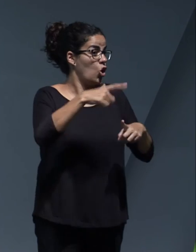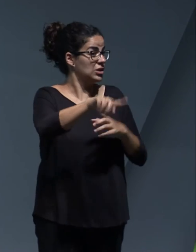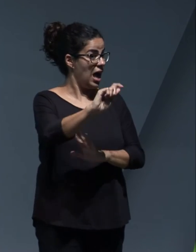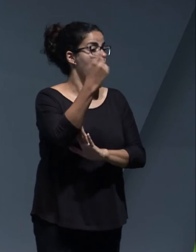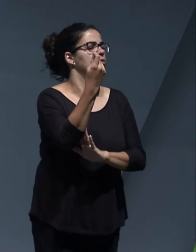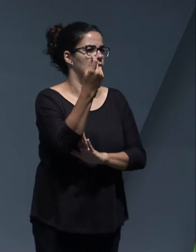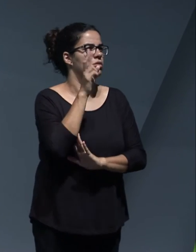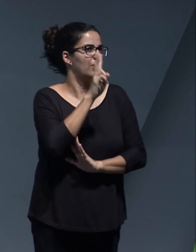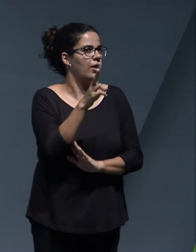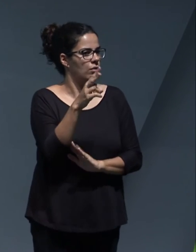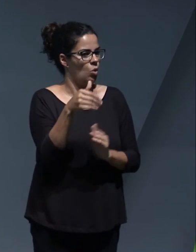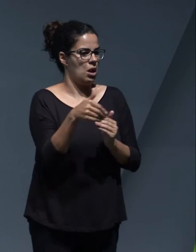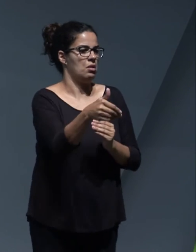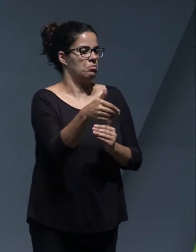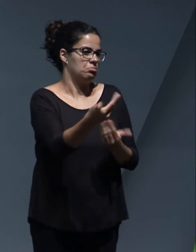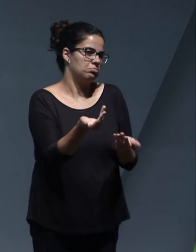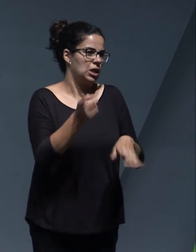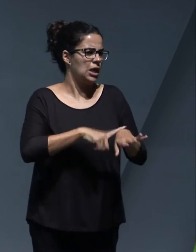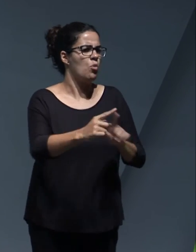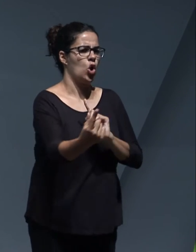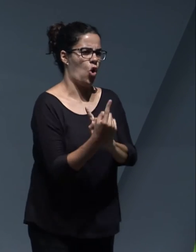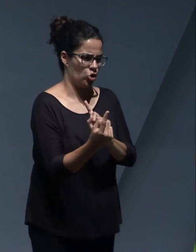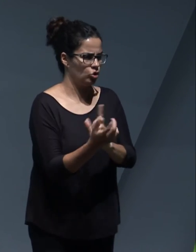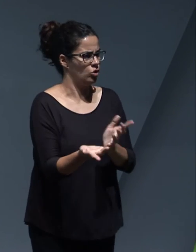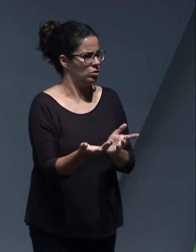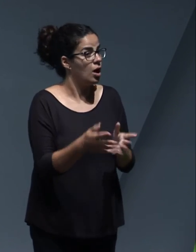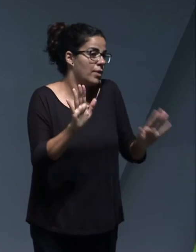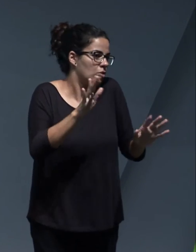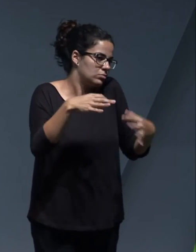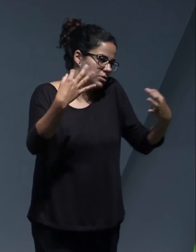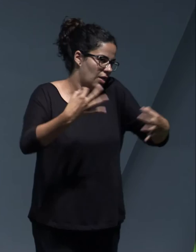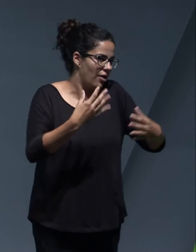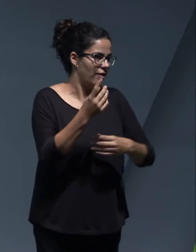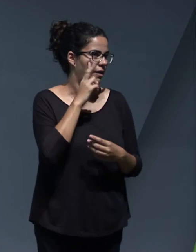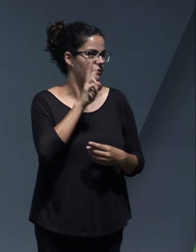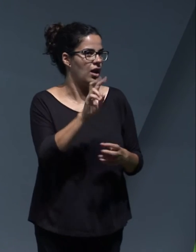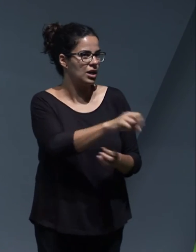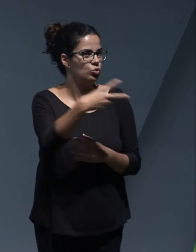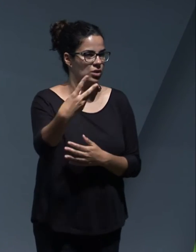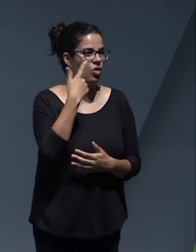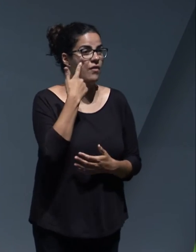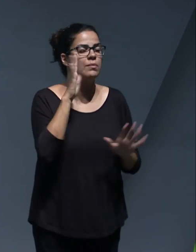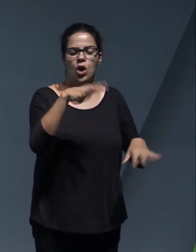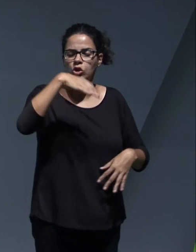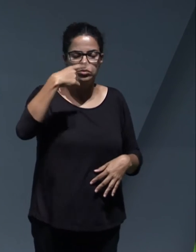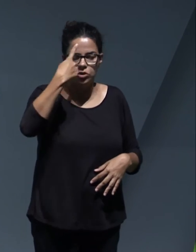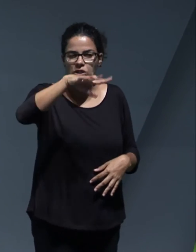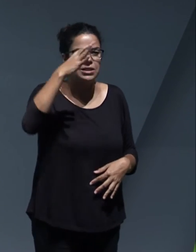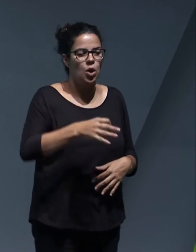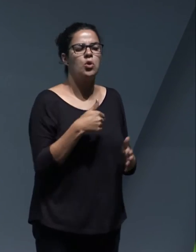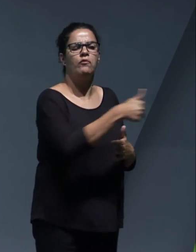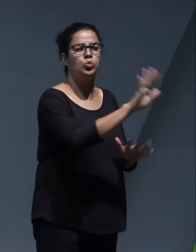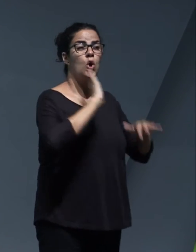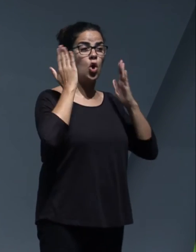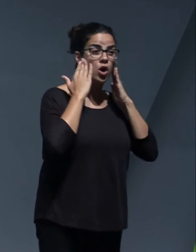plazo, pero que sea necesario. Pero insisto, estoy convencido que en próximos congresos podremos poner ejemplos de cosas que